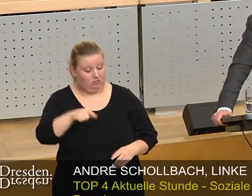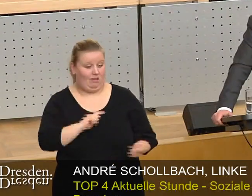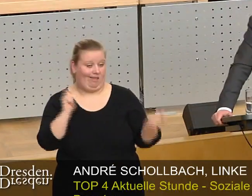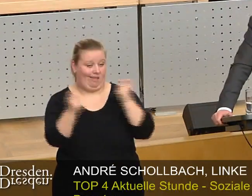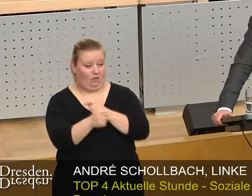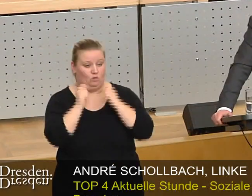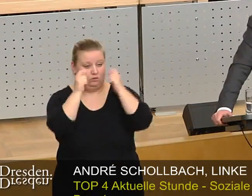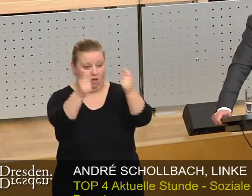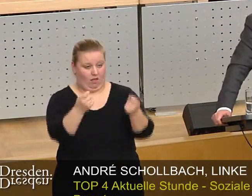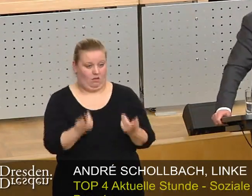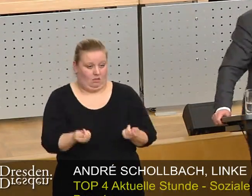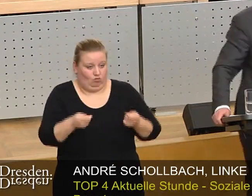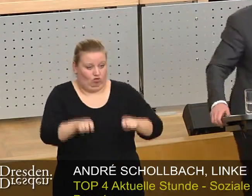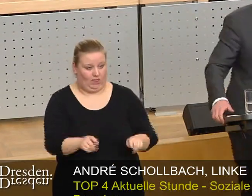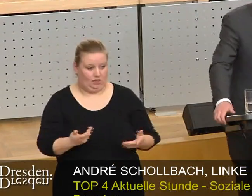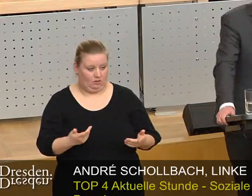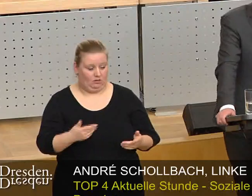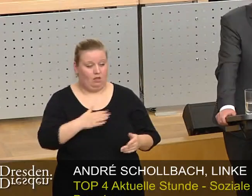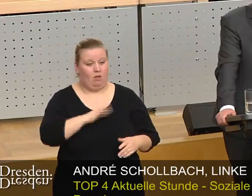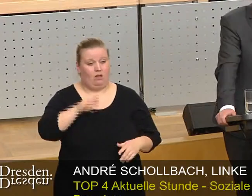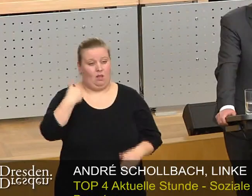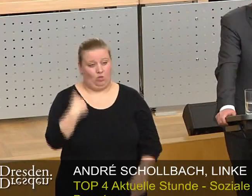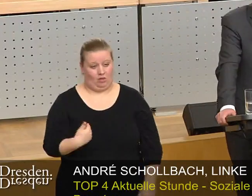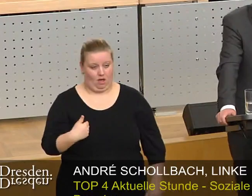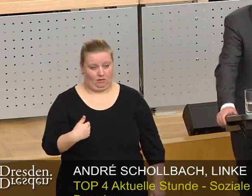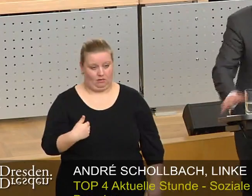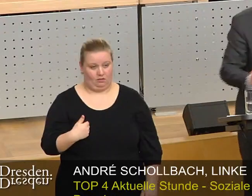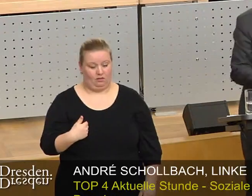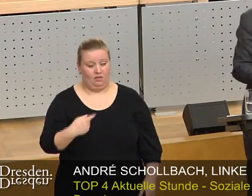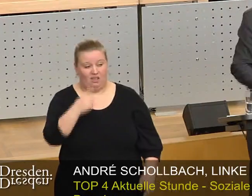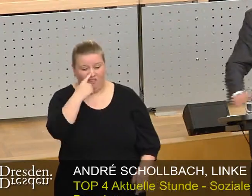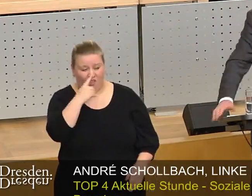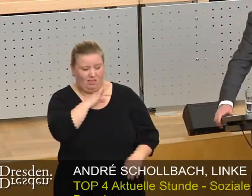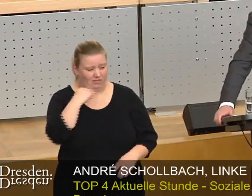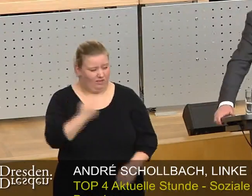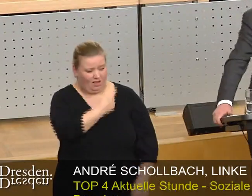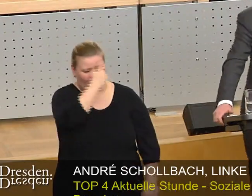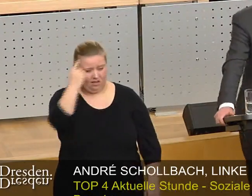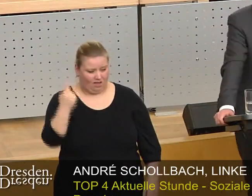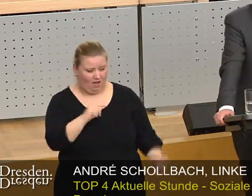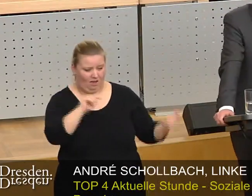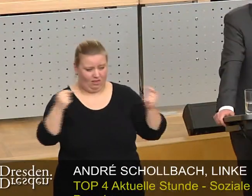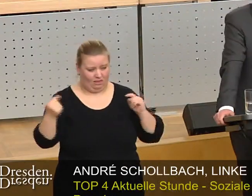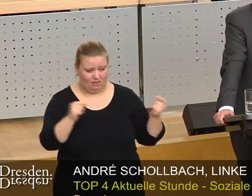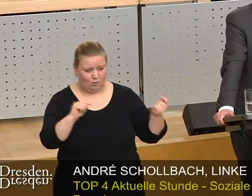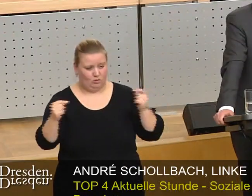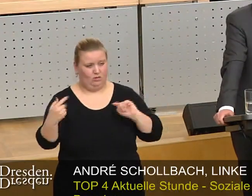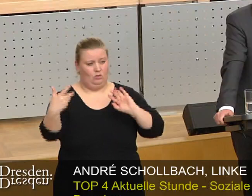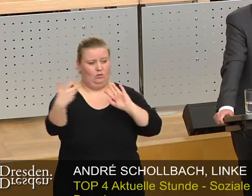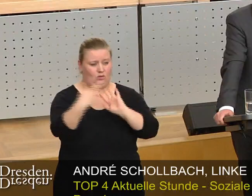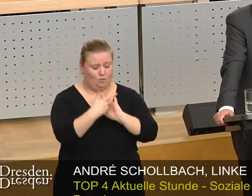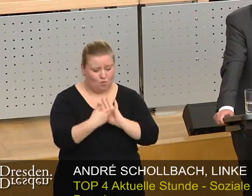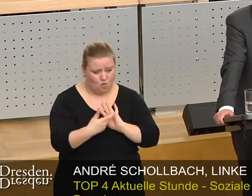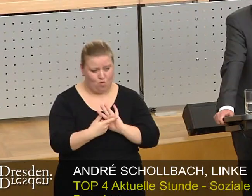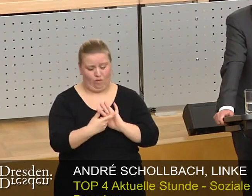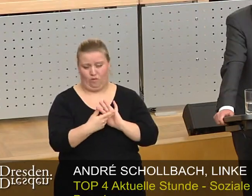Änderungsantrag beschlöße. Meine Damen und Herren, wenn man jahrelang diskutiert, geprüft